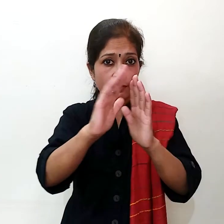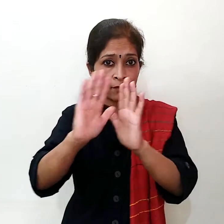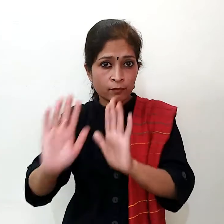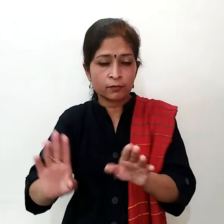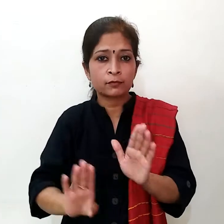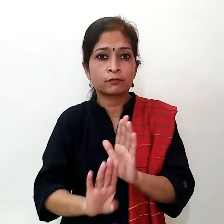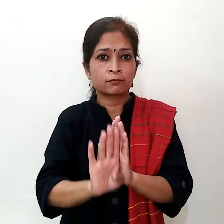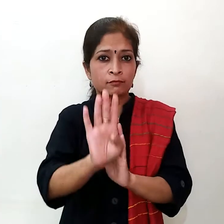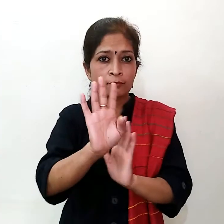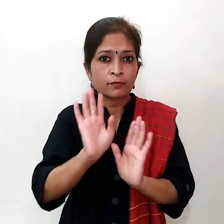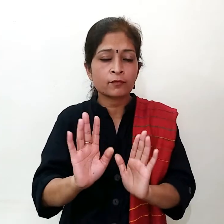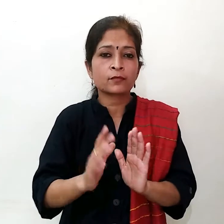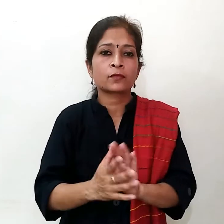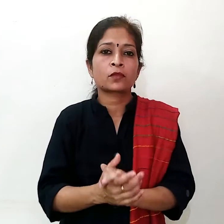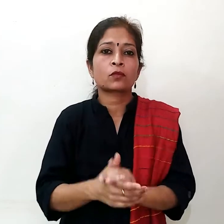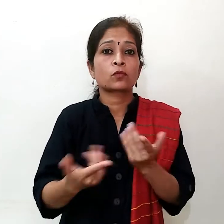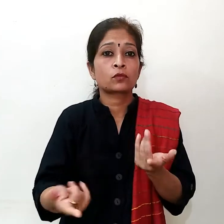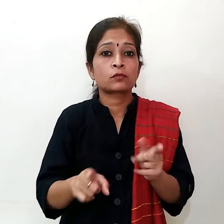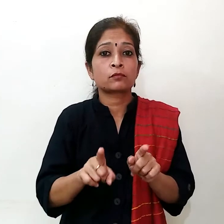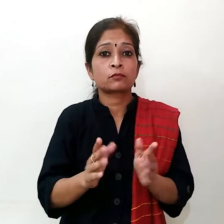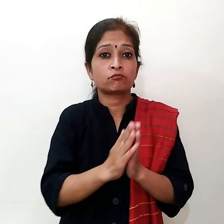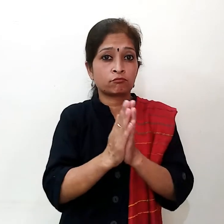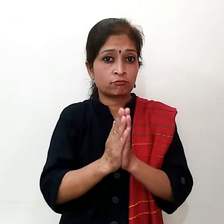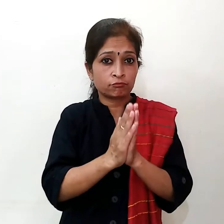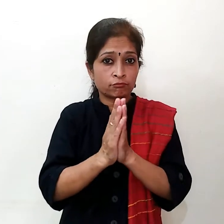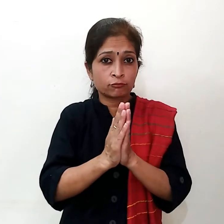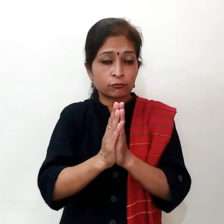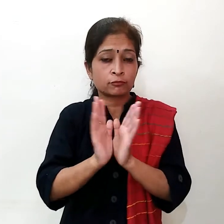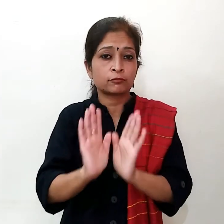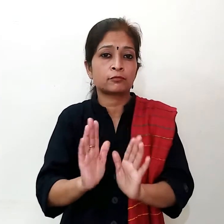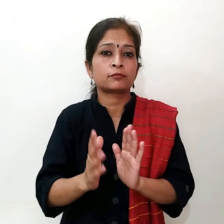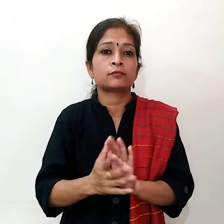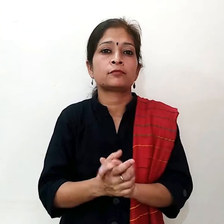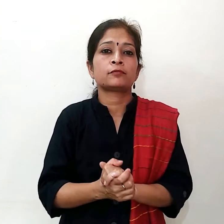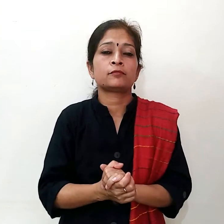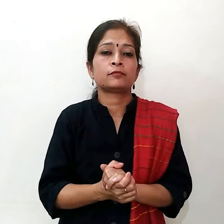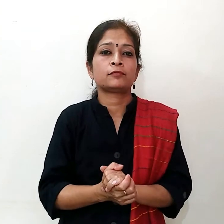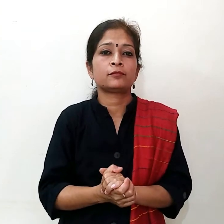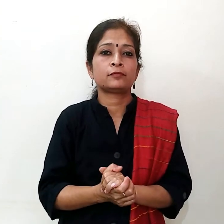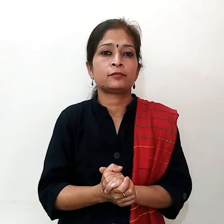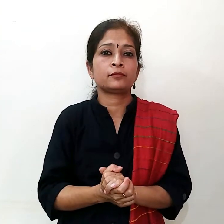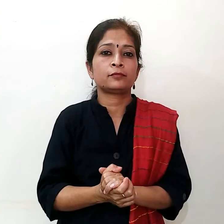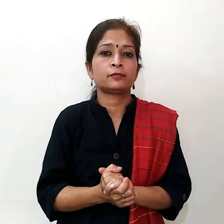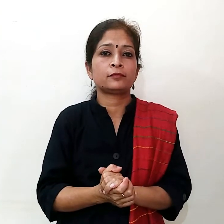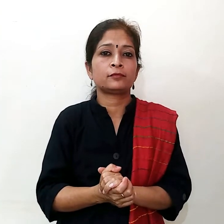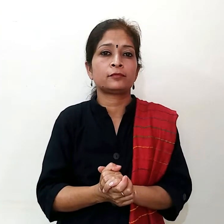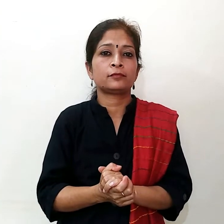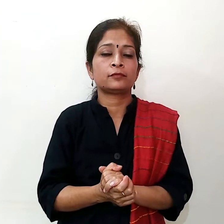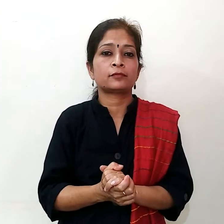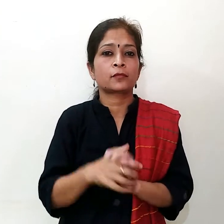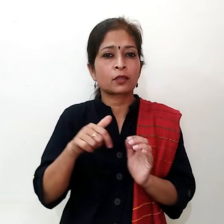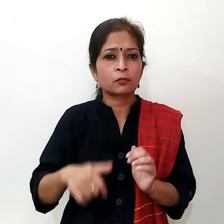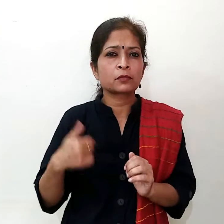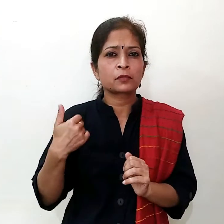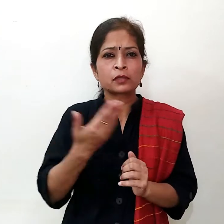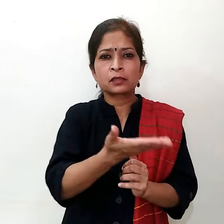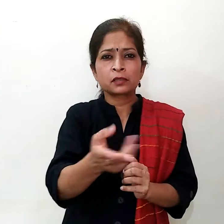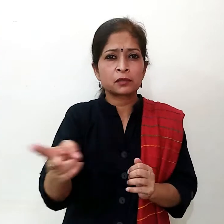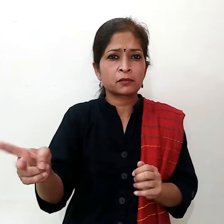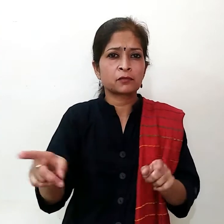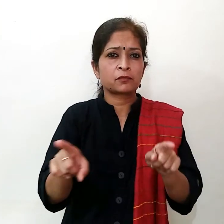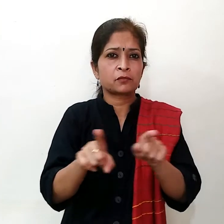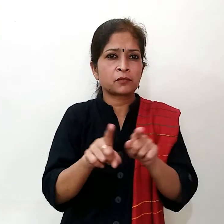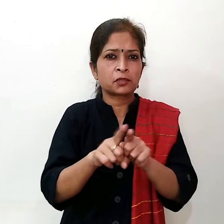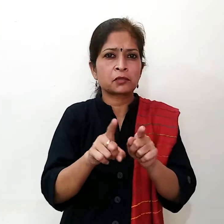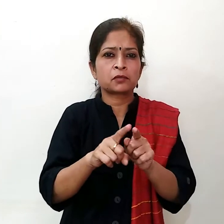अधिकता घरों में पाई जाती है और हमारे घरों में तुलसी की इसी ही देविकतर जाती का पूझा भी जाता है यही